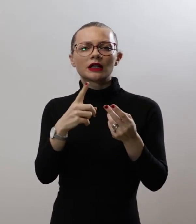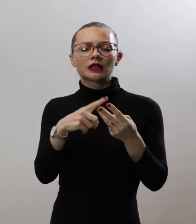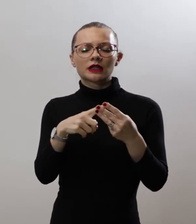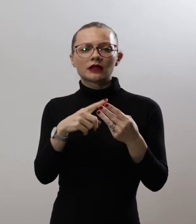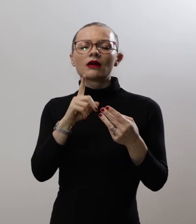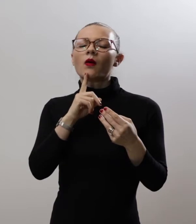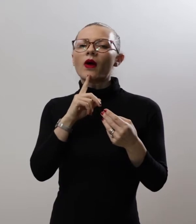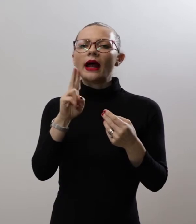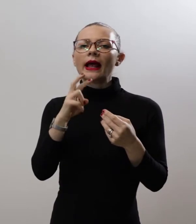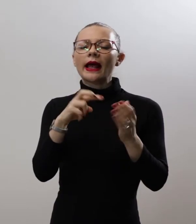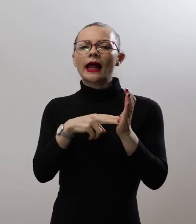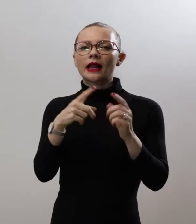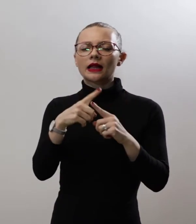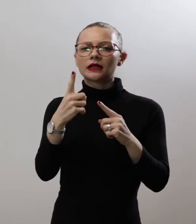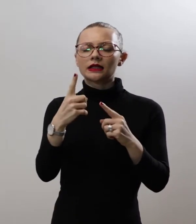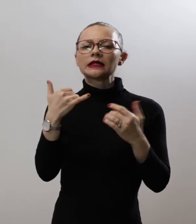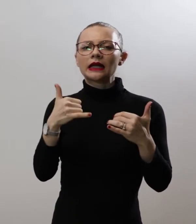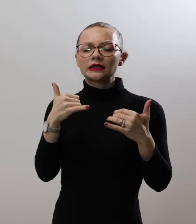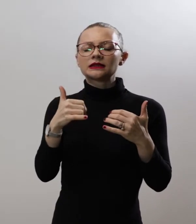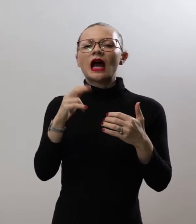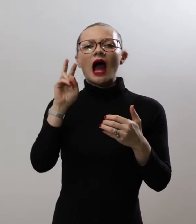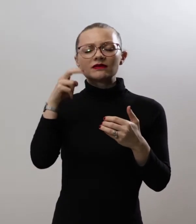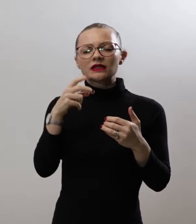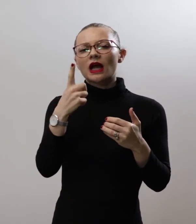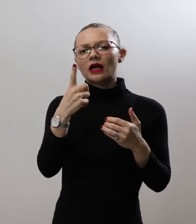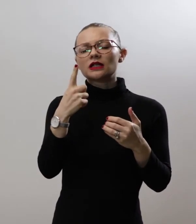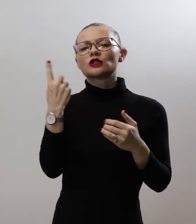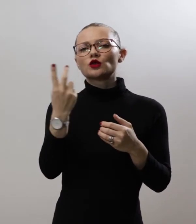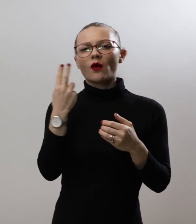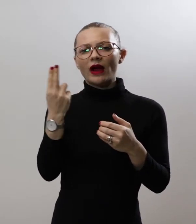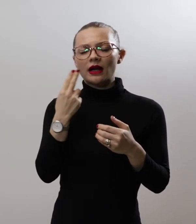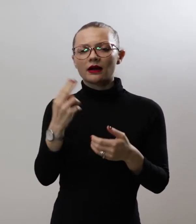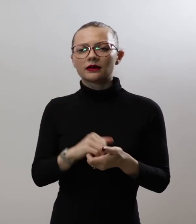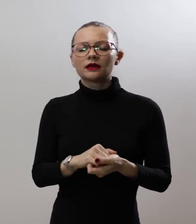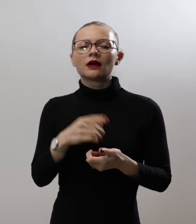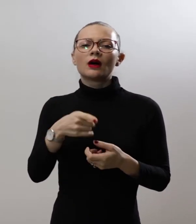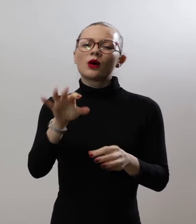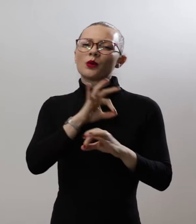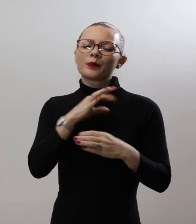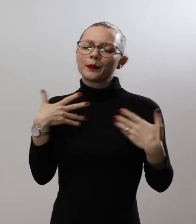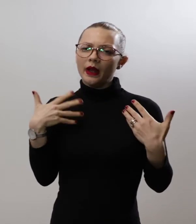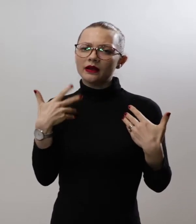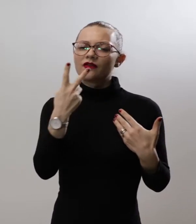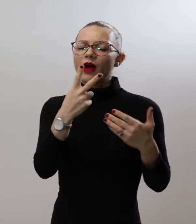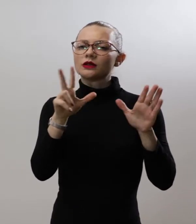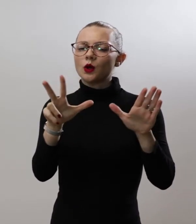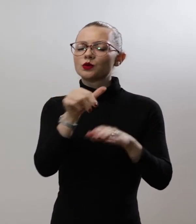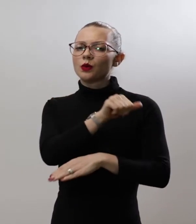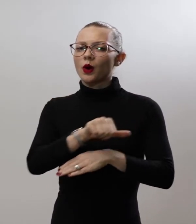Денешна Австрија и делот Словенија Умрел млад на 28 годишна возраст По